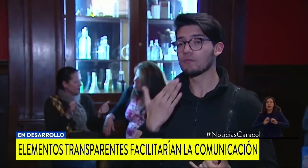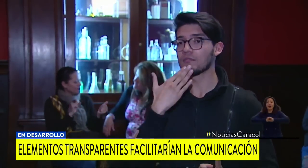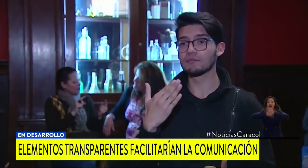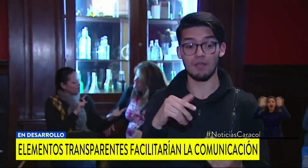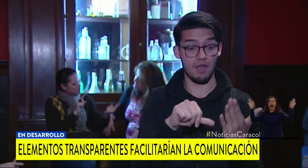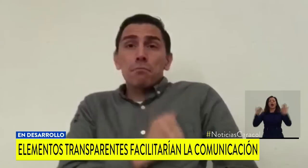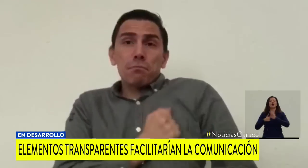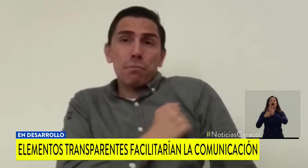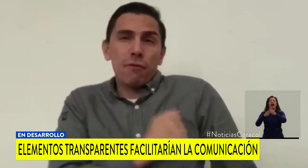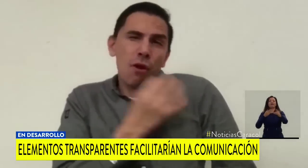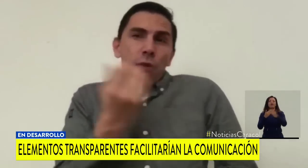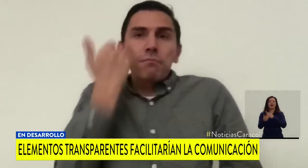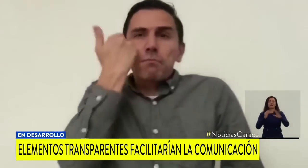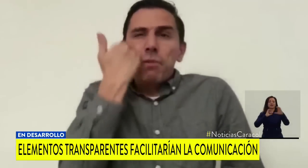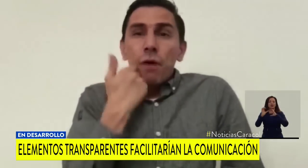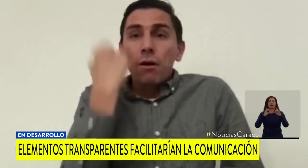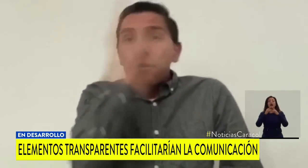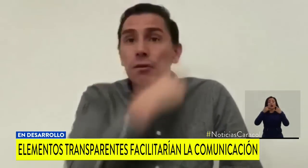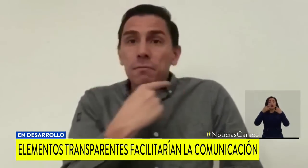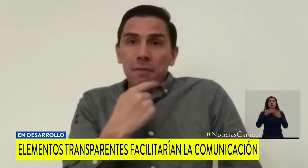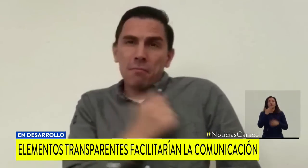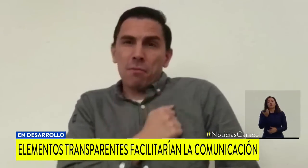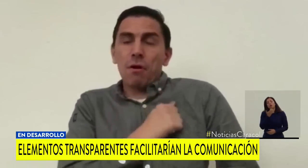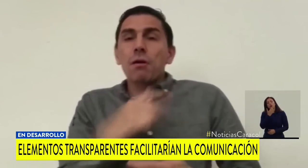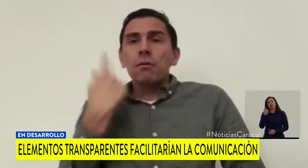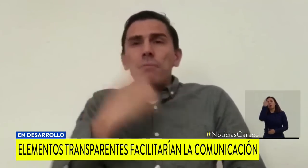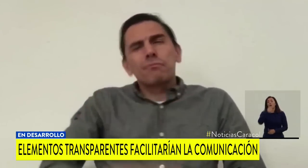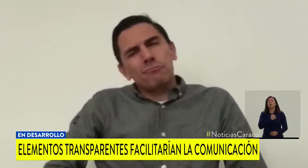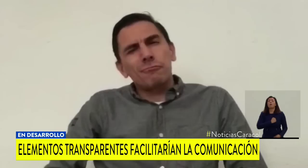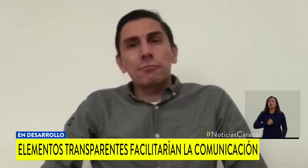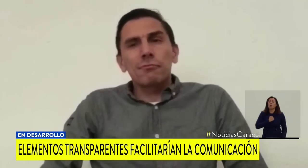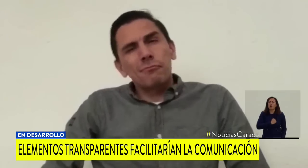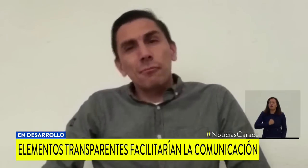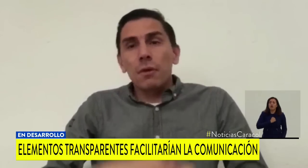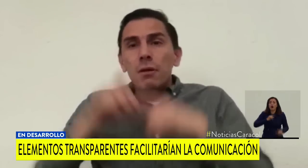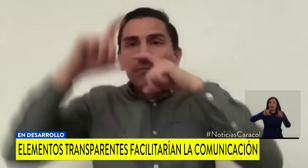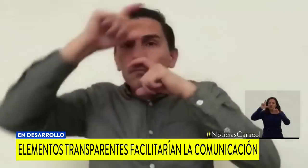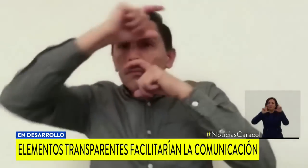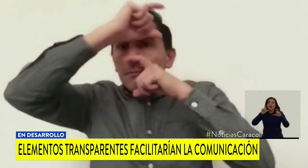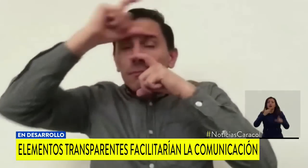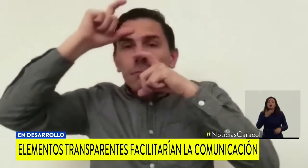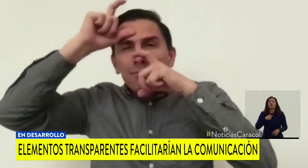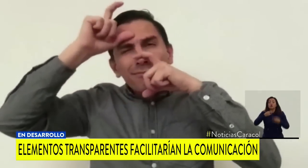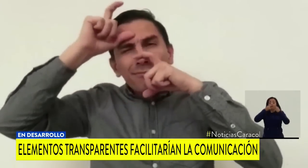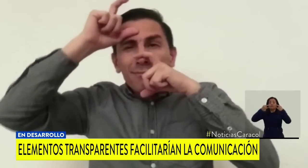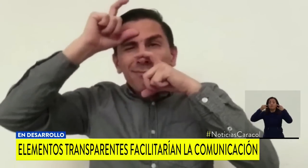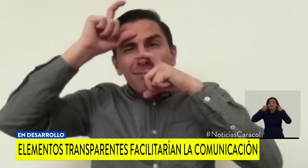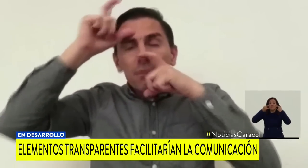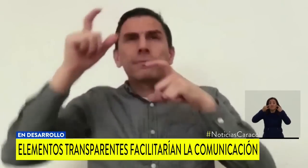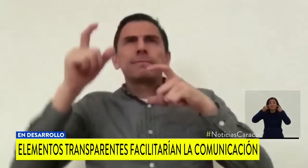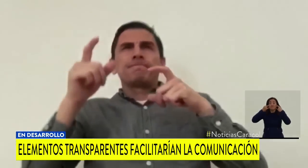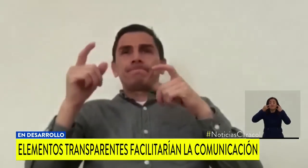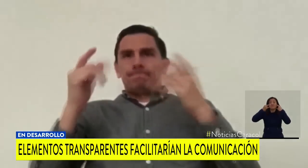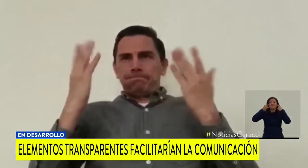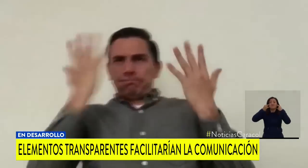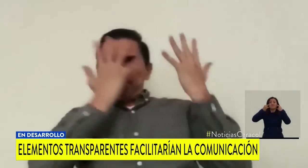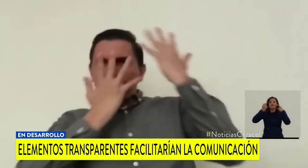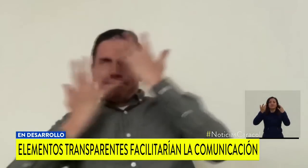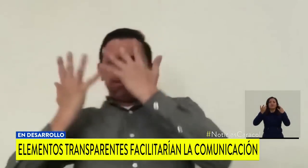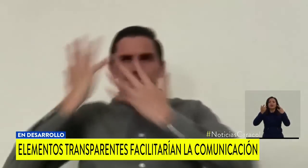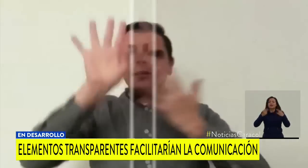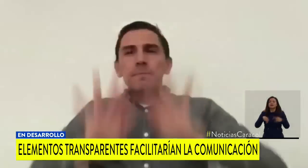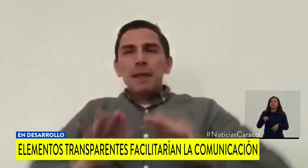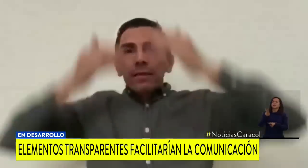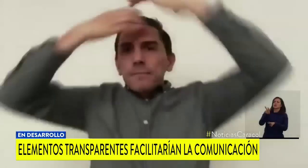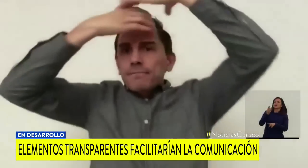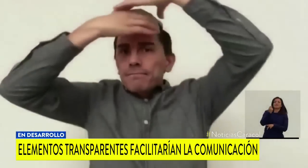comunicación. Por ejemplo, esta es la seña para decir, por favor, si yo hago esto y estoy usando todos los implementos de seguridad, a lo mejor no me